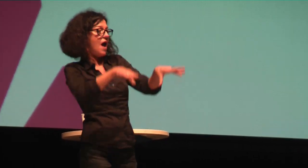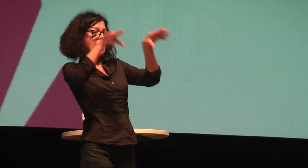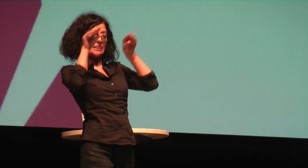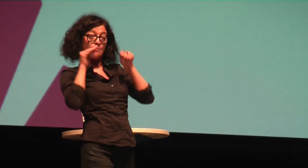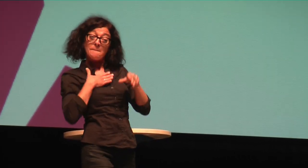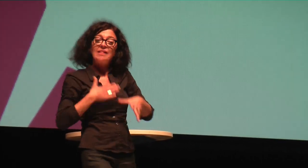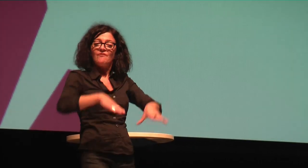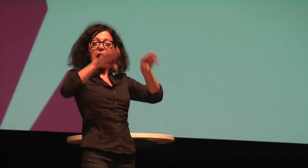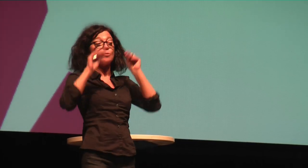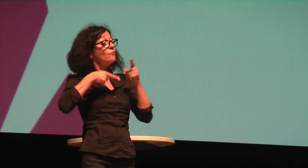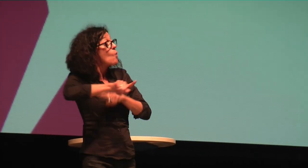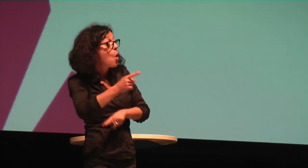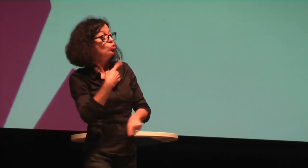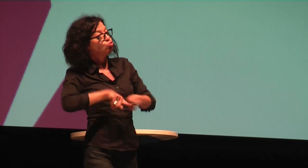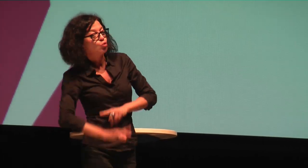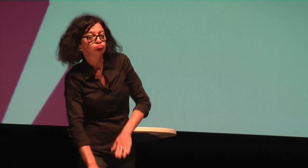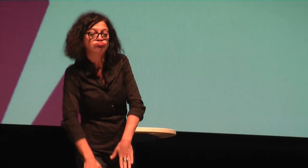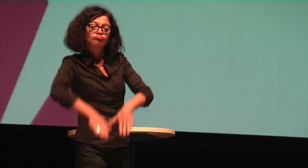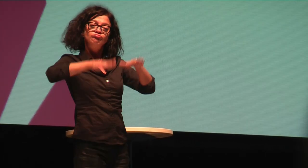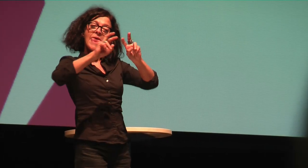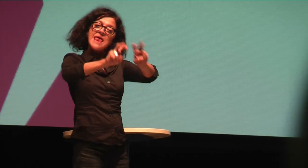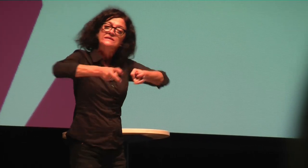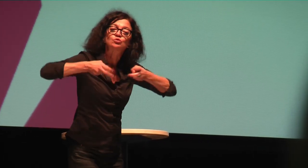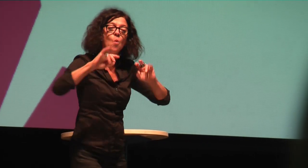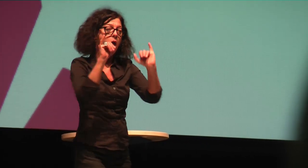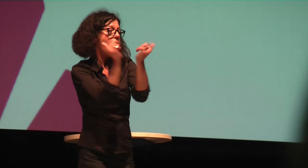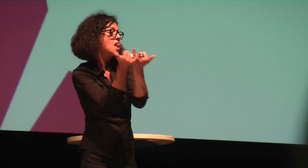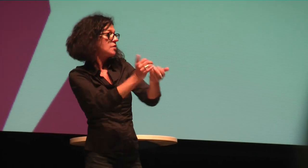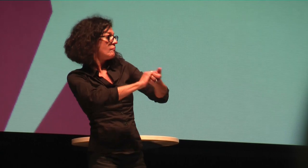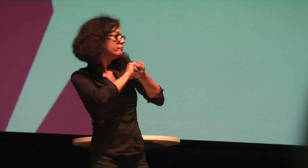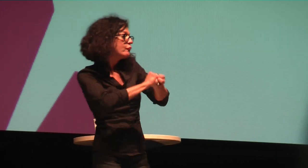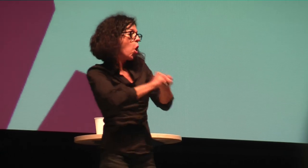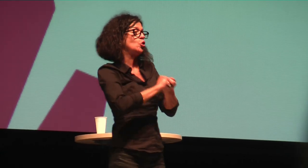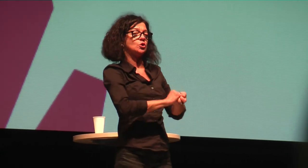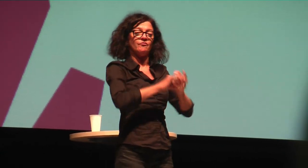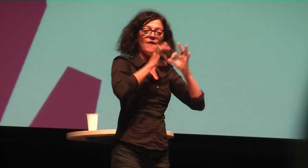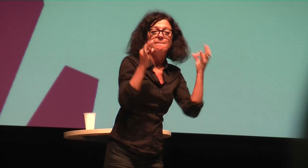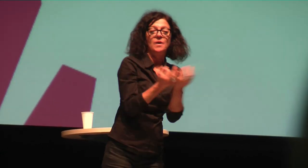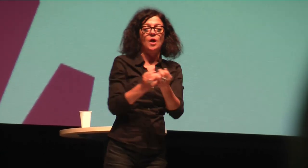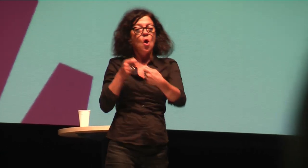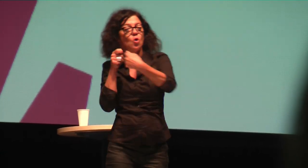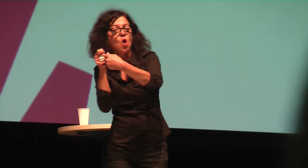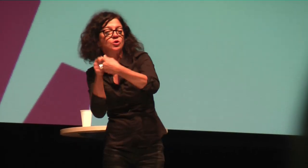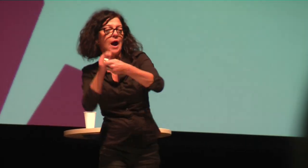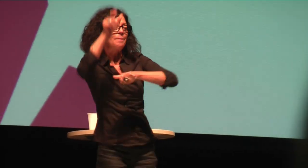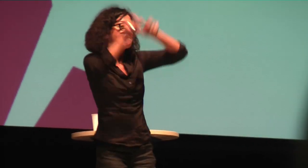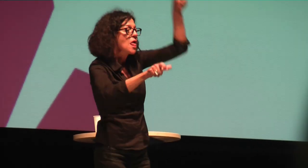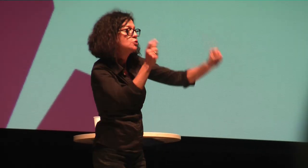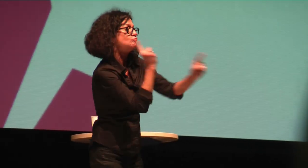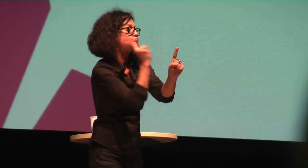Also meine Haltung, meine Wahrnehmung, das ist ja, das ist durch die Erziehung in